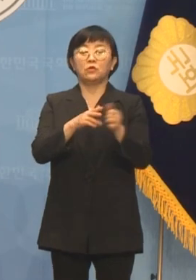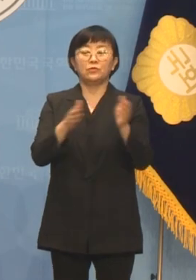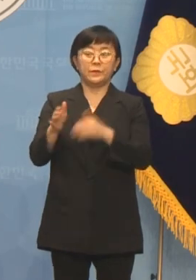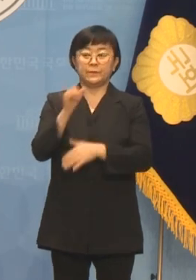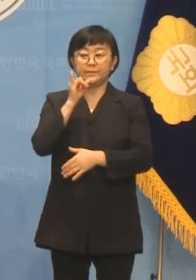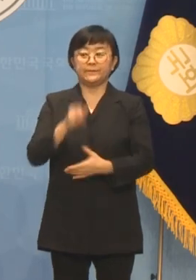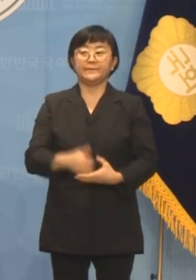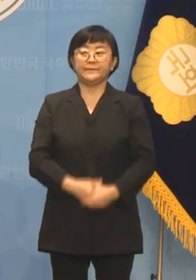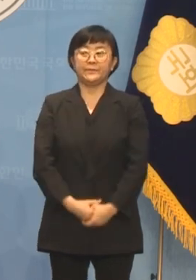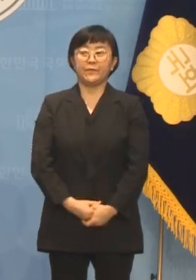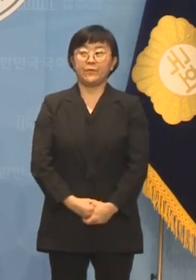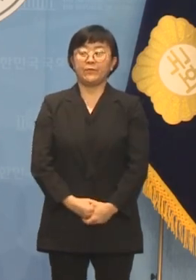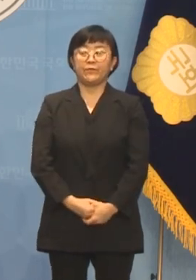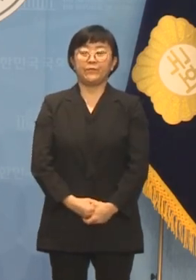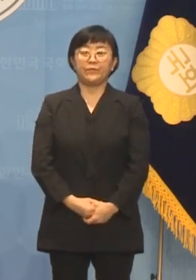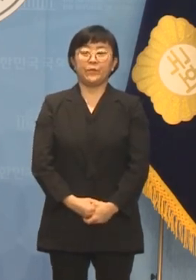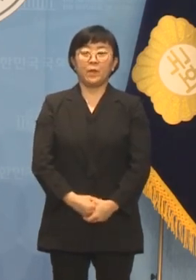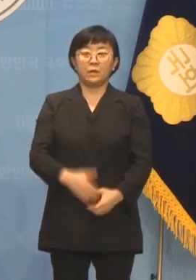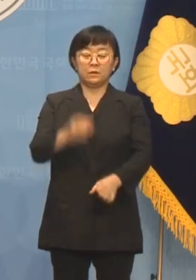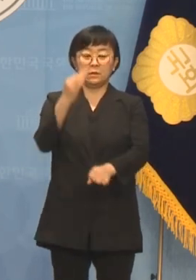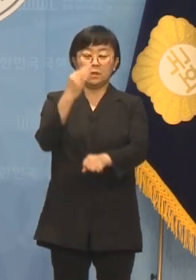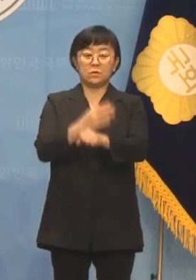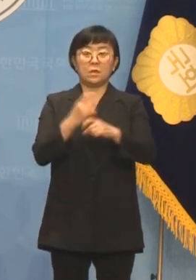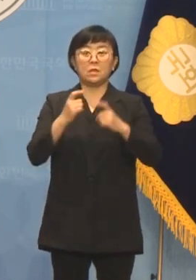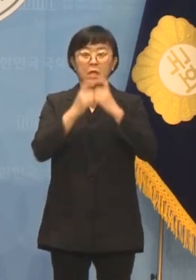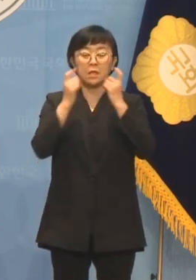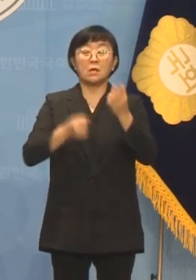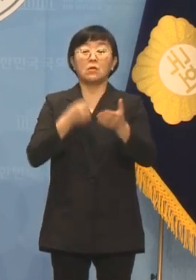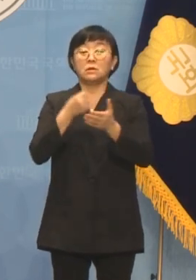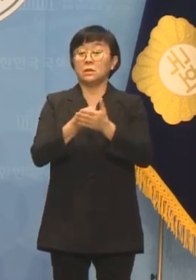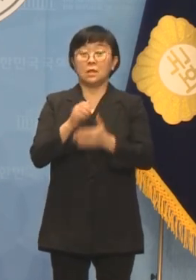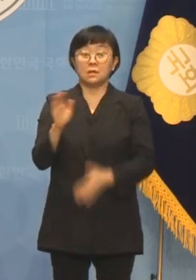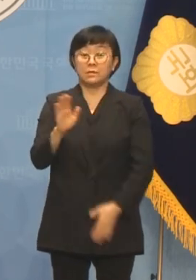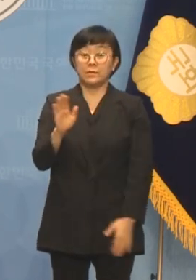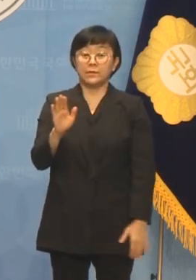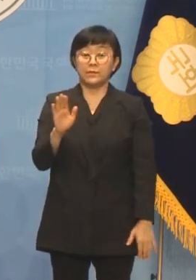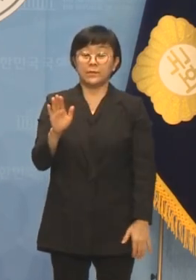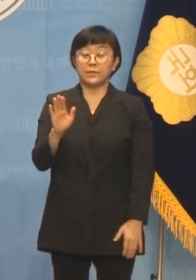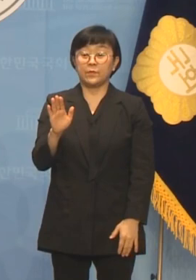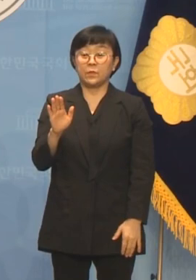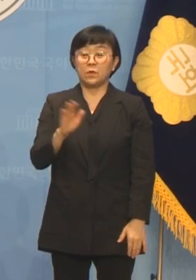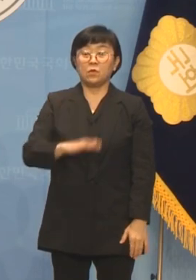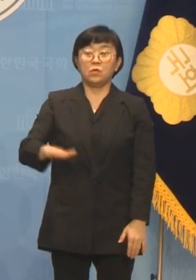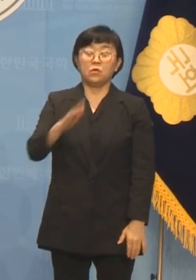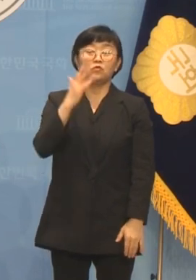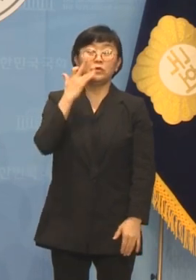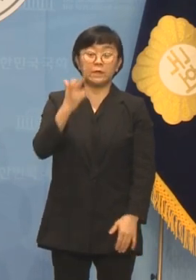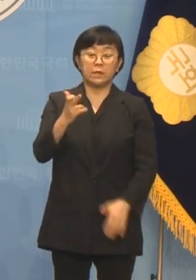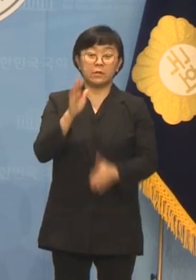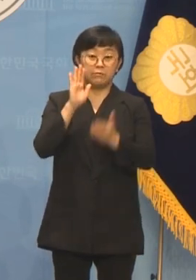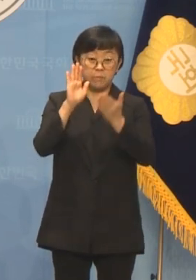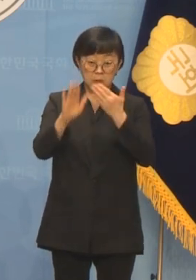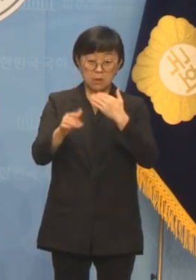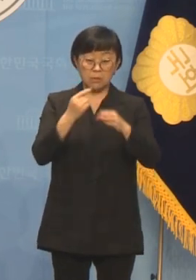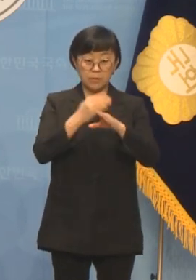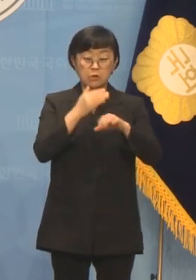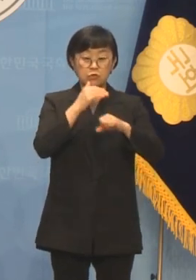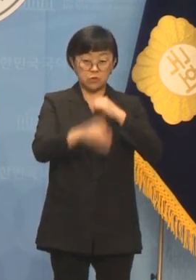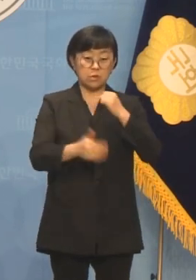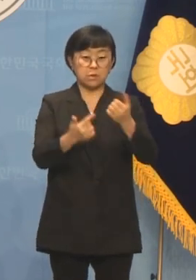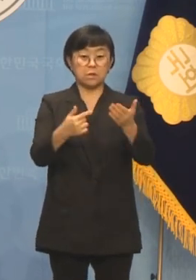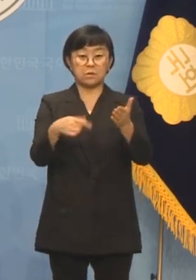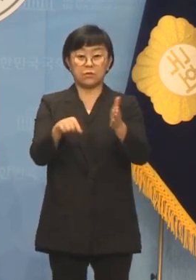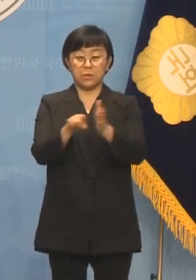이런 단순한 한 개인의 결정이 아니라 우리 울산의 미래와 민주주의를